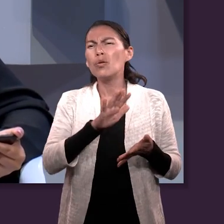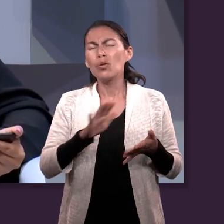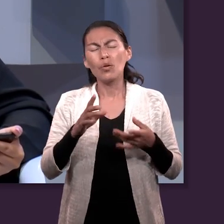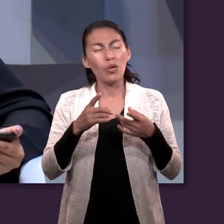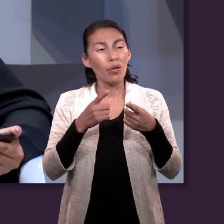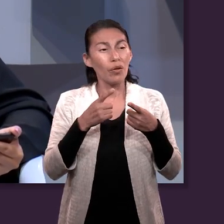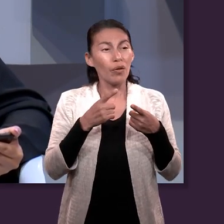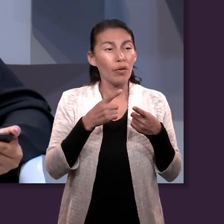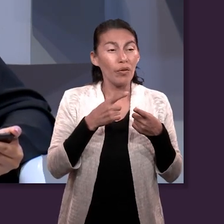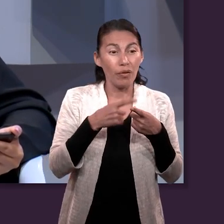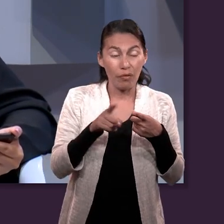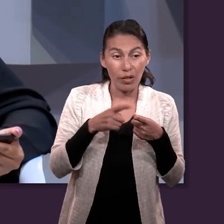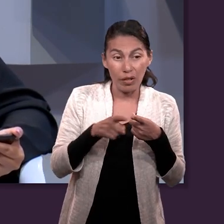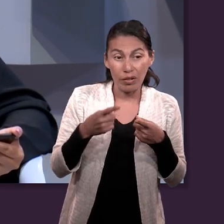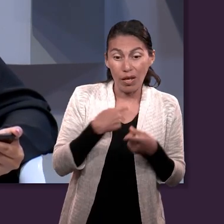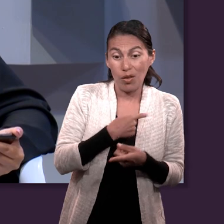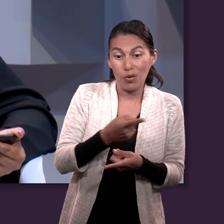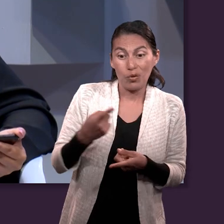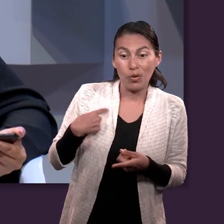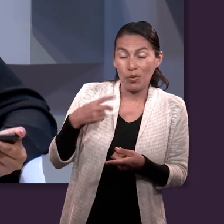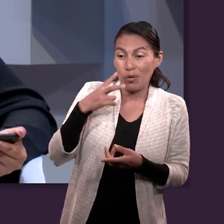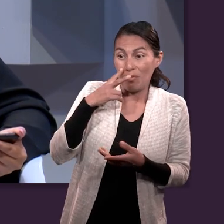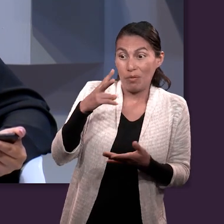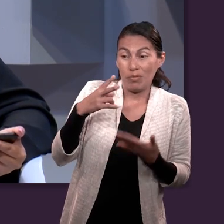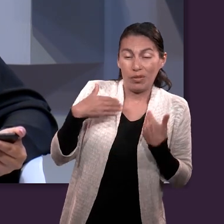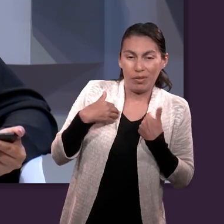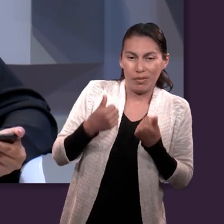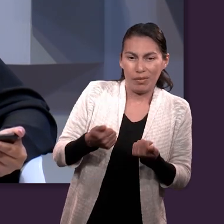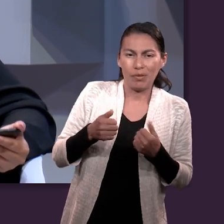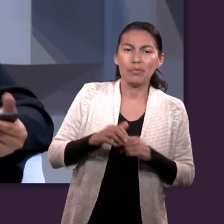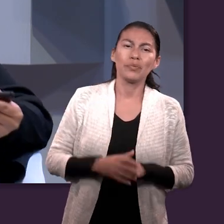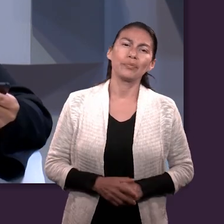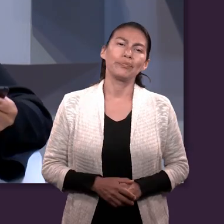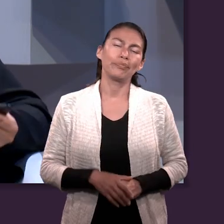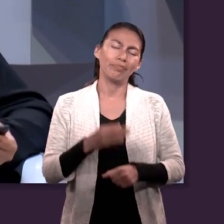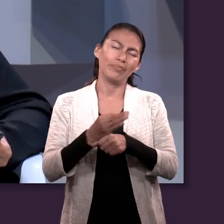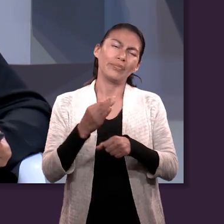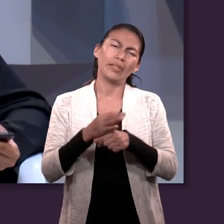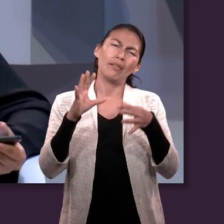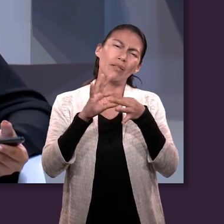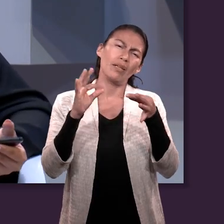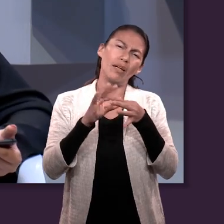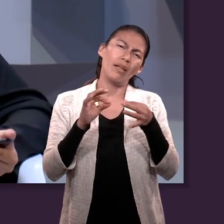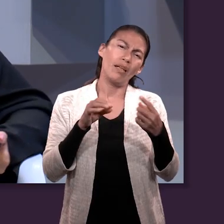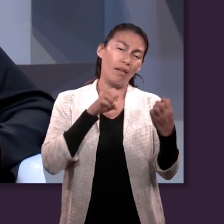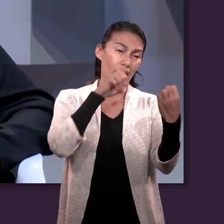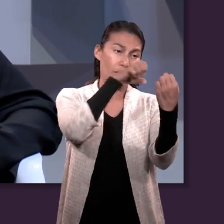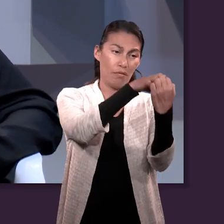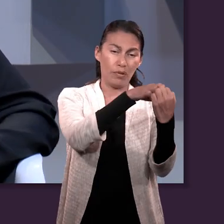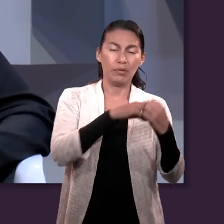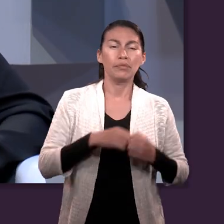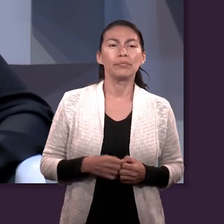aterrizamos tiene un contexto y una profundidad diferente. Y hablando sobre los enemigos, me gustaría que